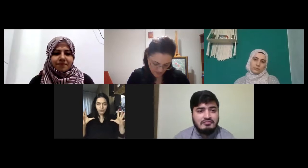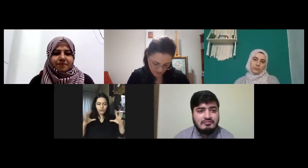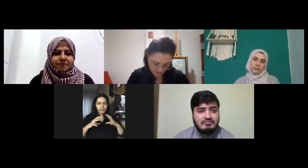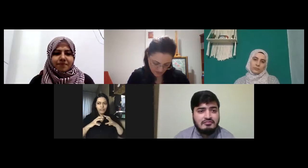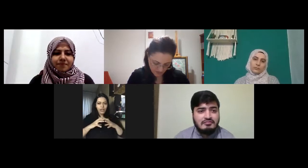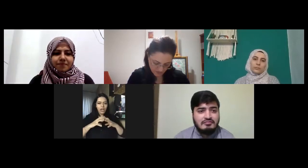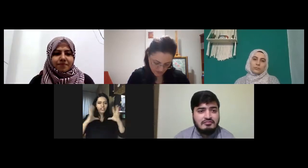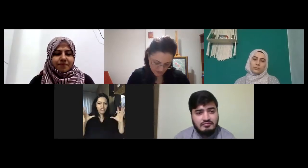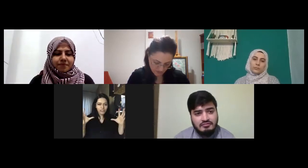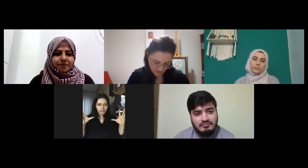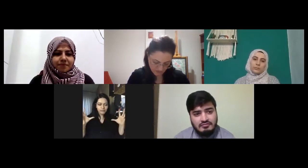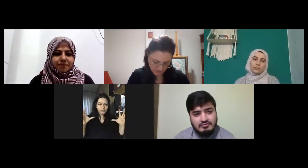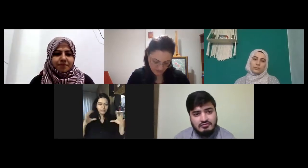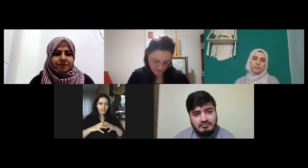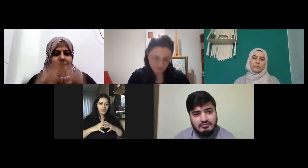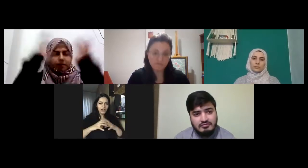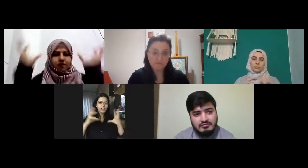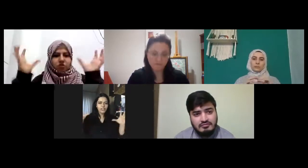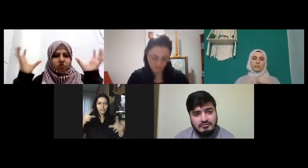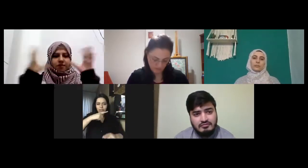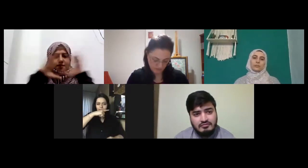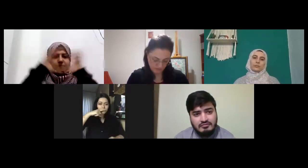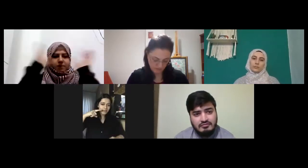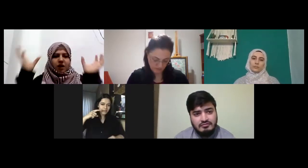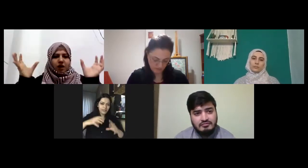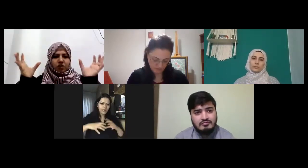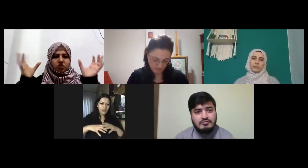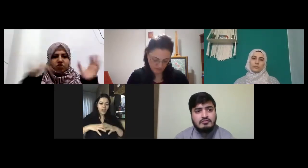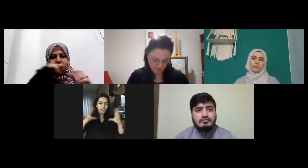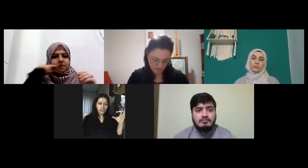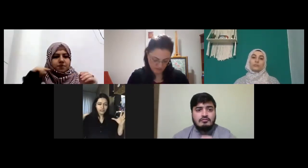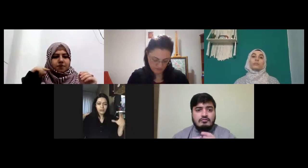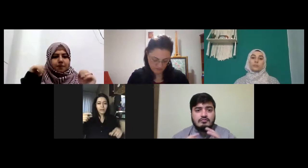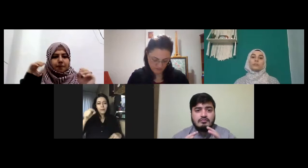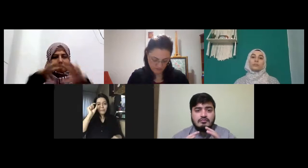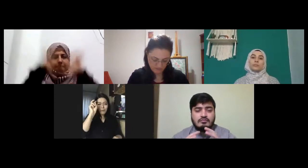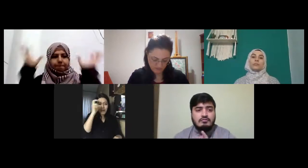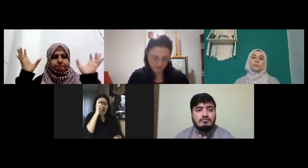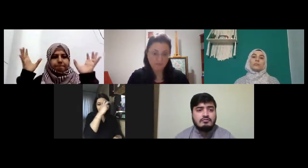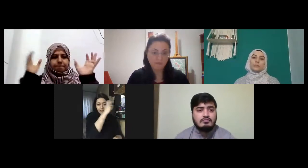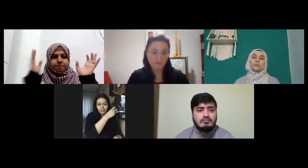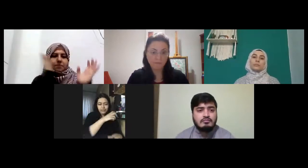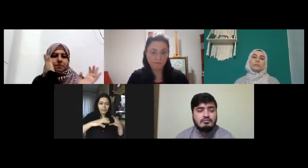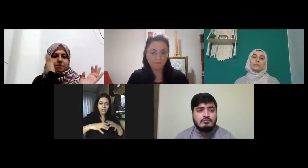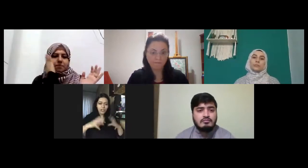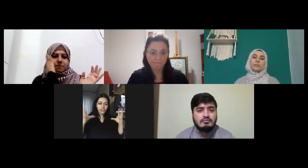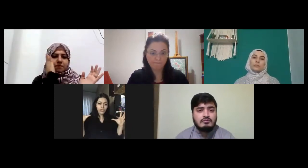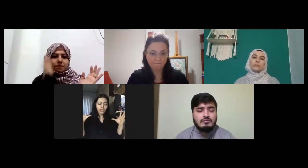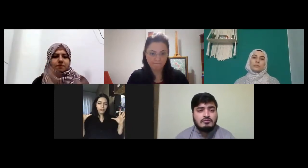açık mesela açık kırmızı ya da açık mavi gibi açık bu da